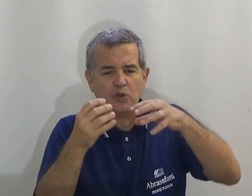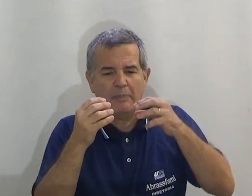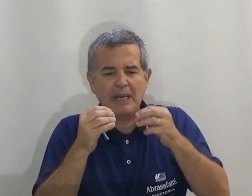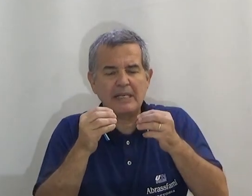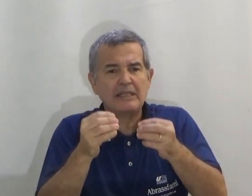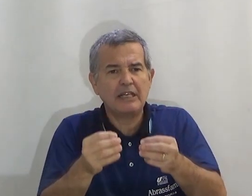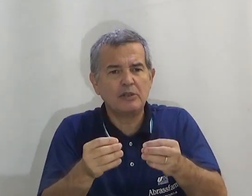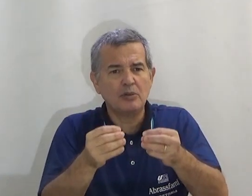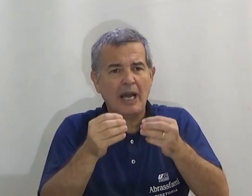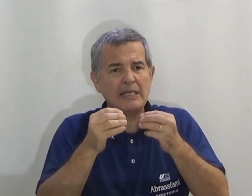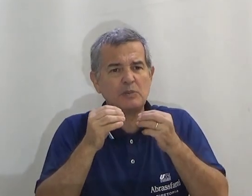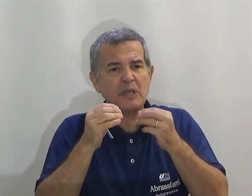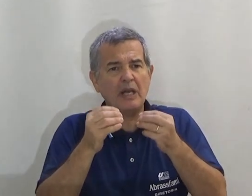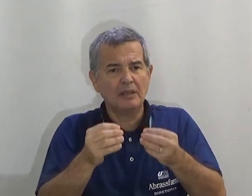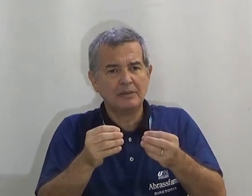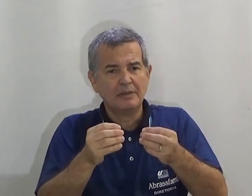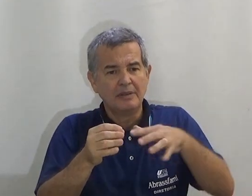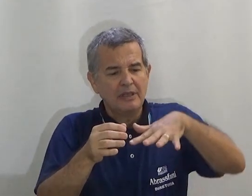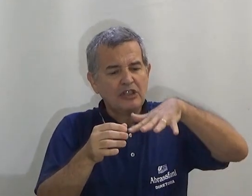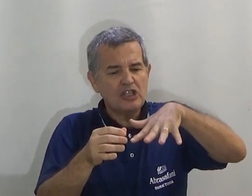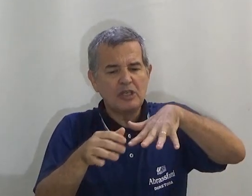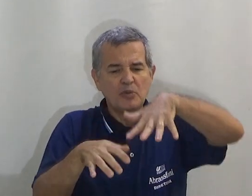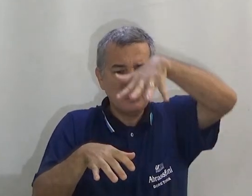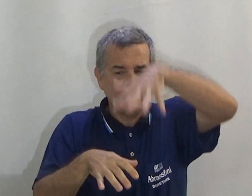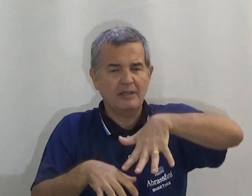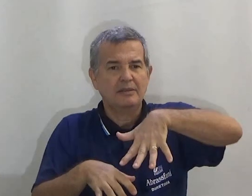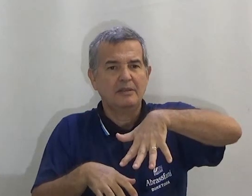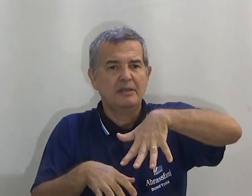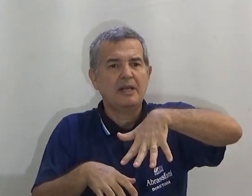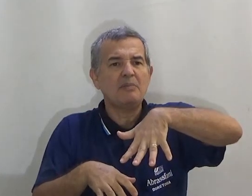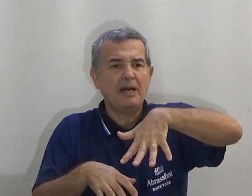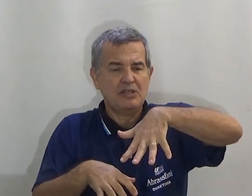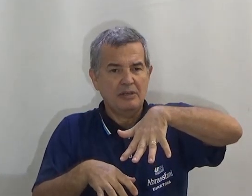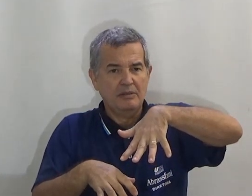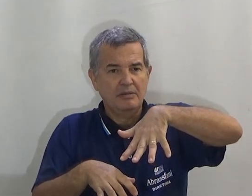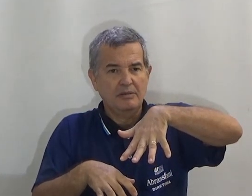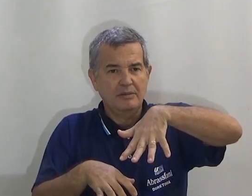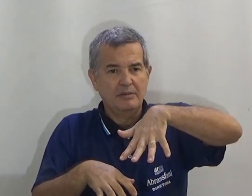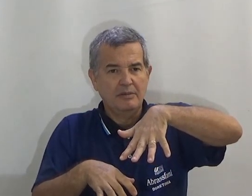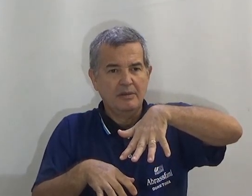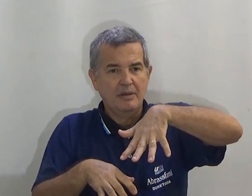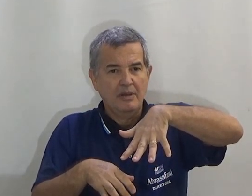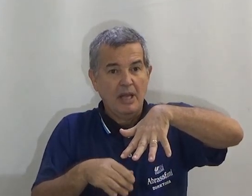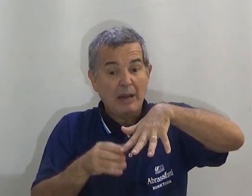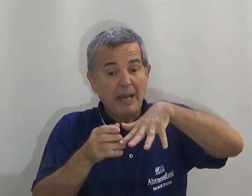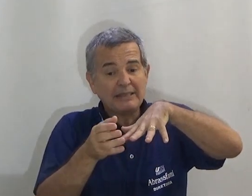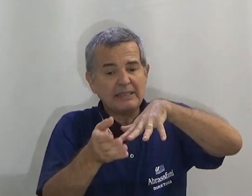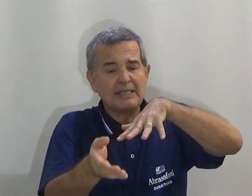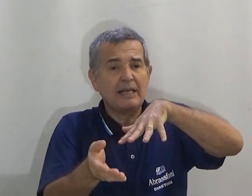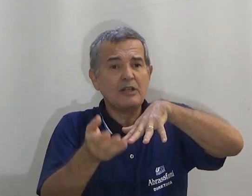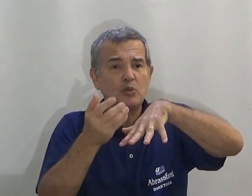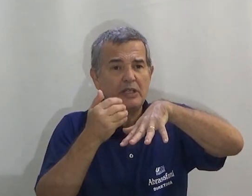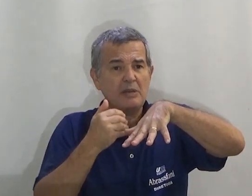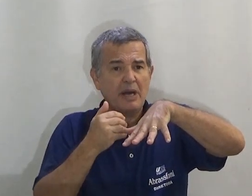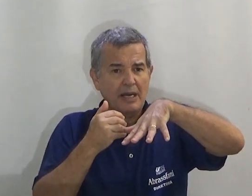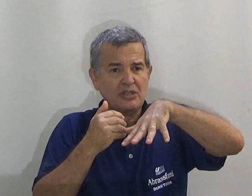Eu estou representando a espiga distribuída na imagem. A partir